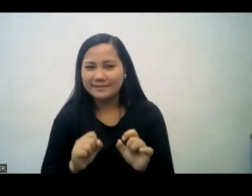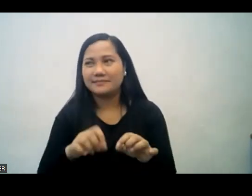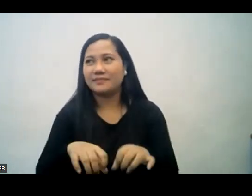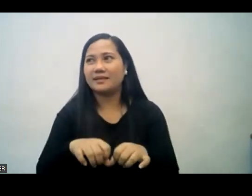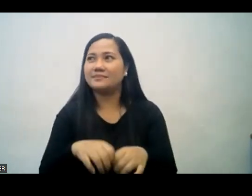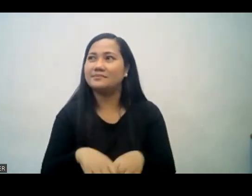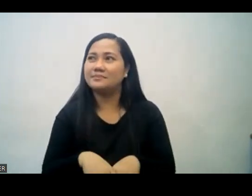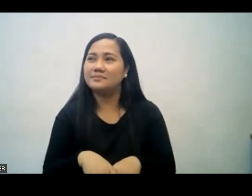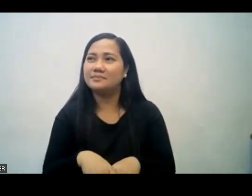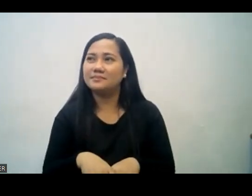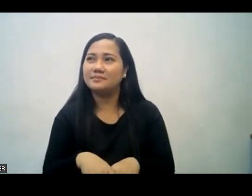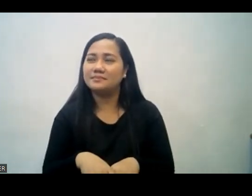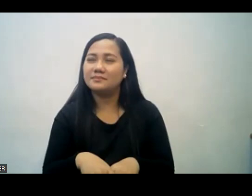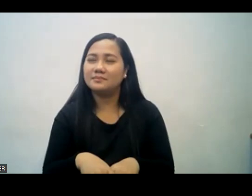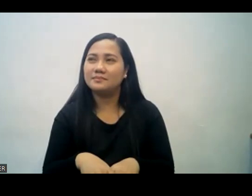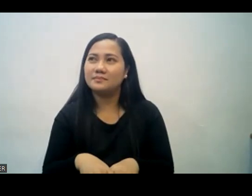isa sa atin ay mahina.